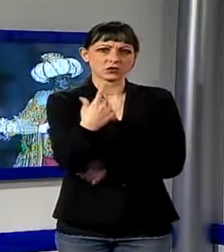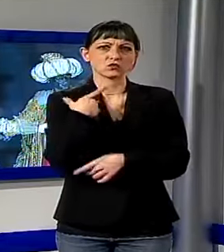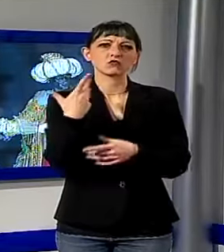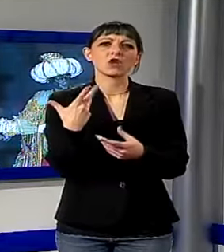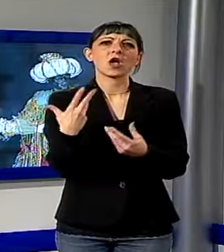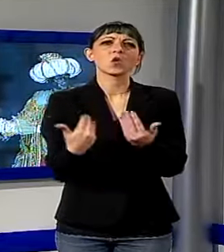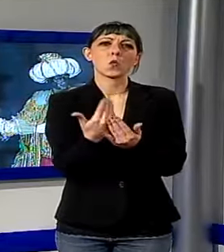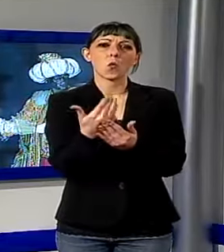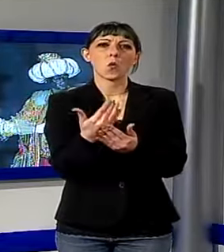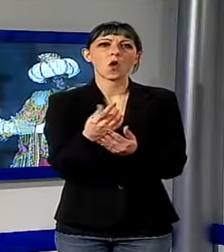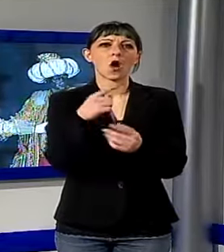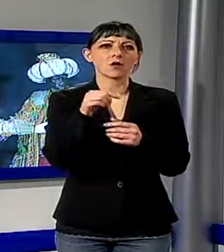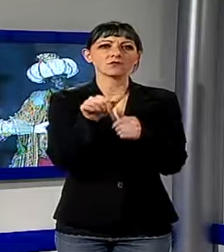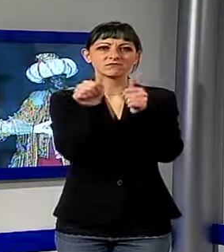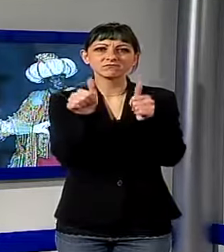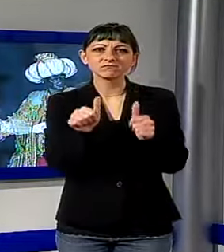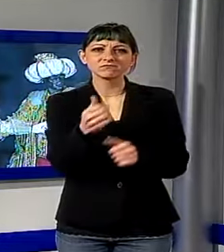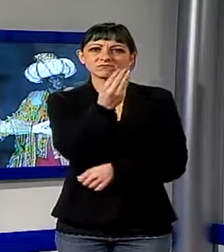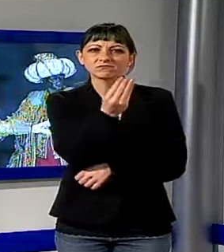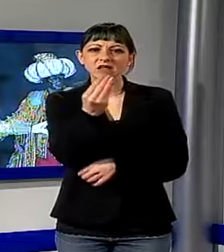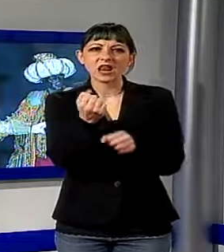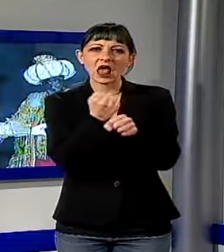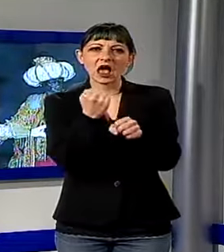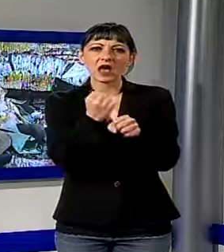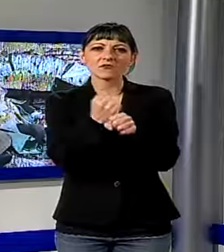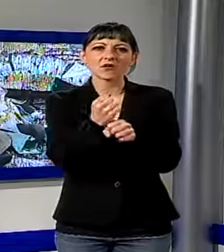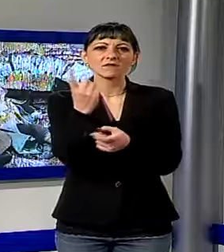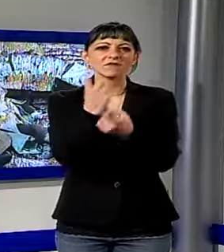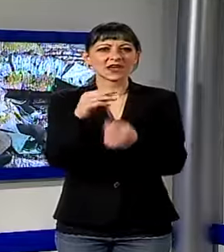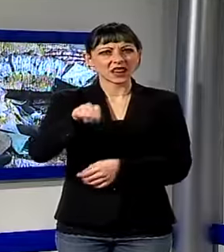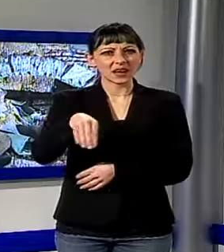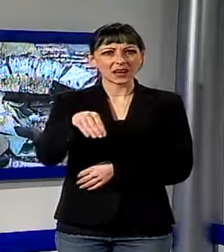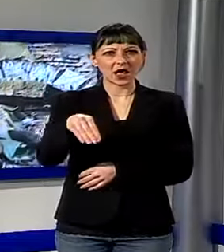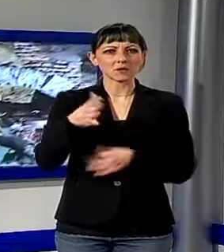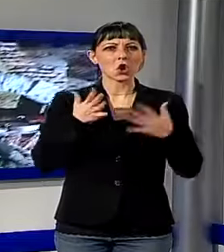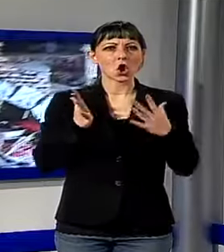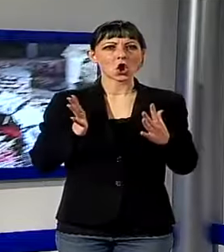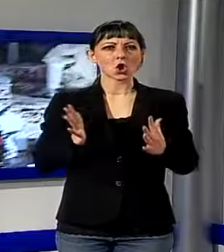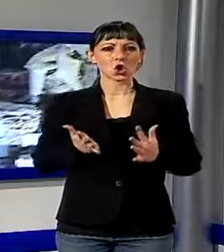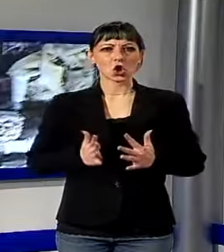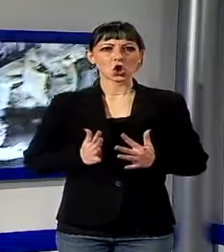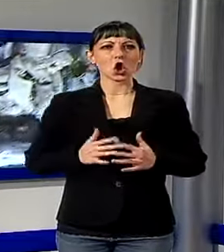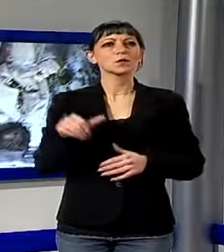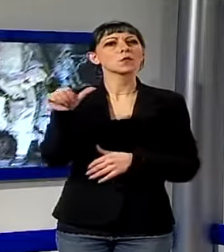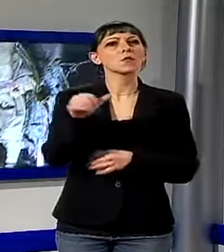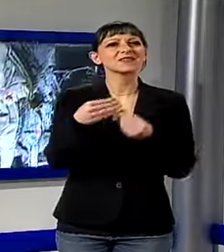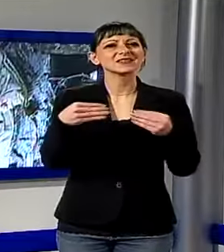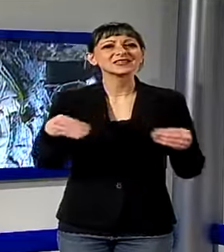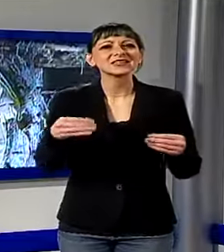lavorate dagli ultimi artigiani napoletani che realizzano le statuine con il corpo in stoppa le braccia in legno le teste in